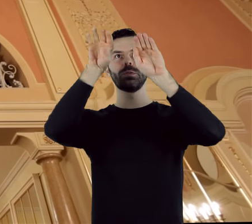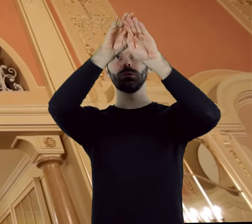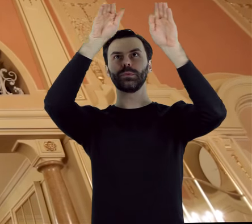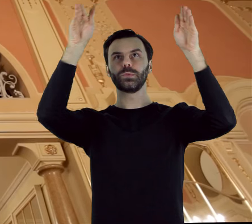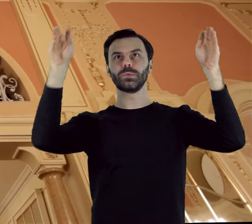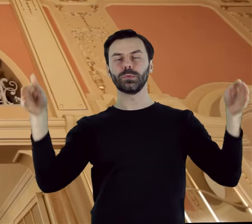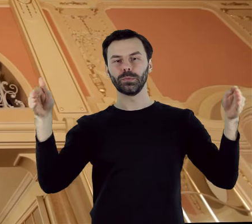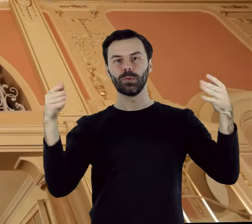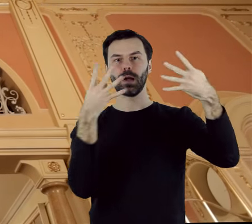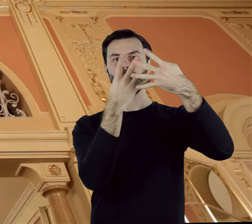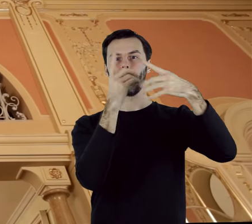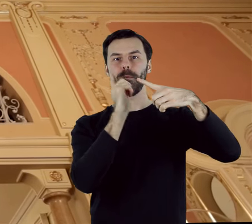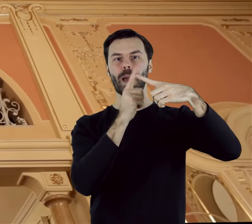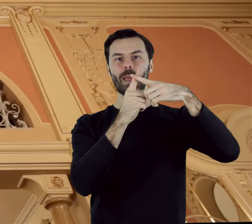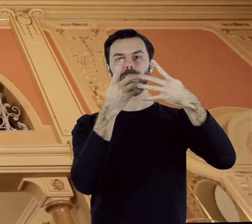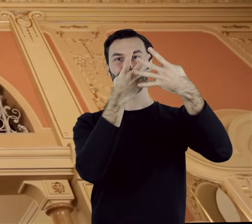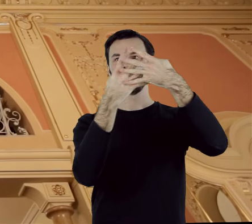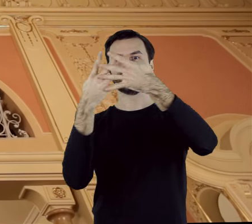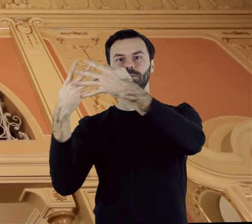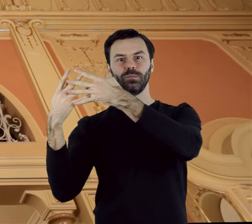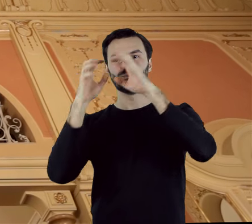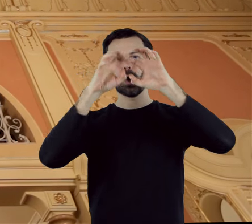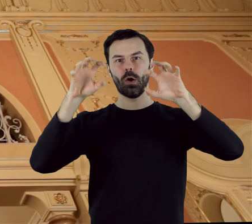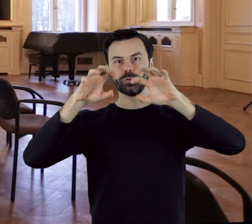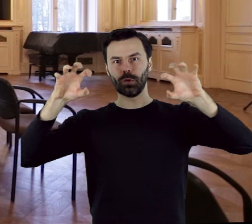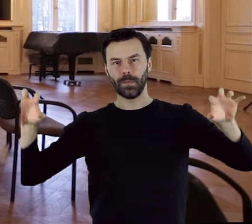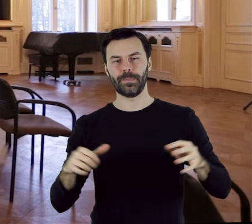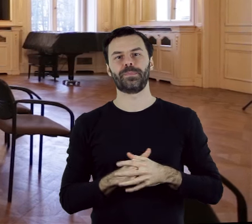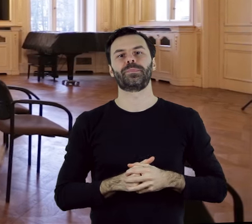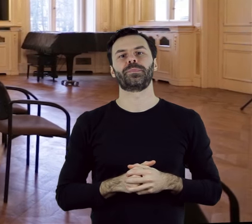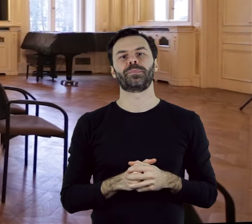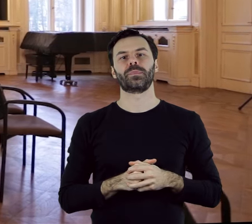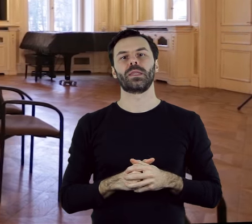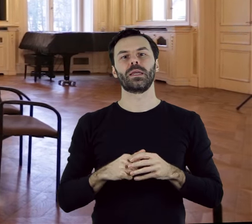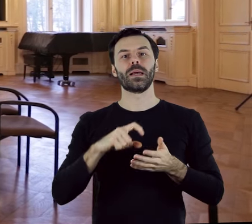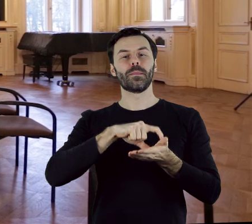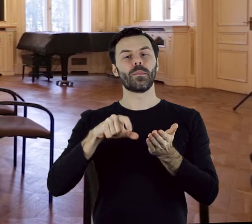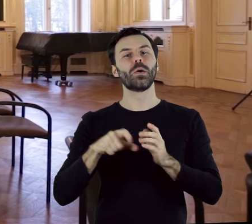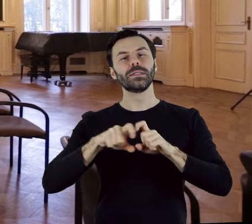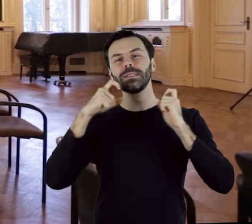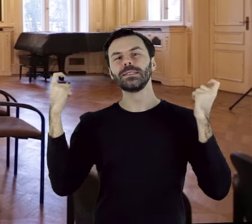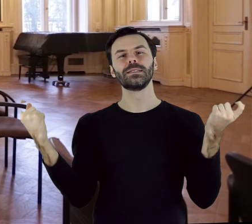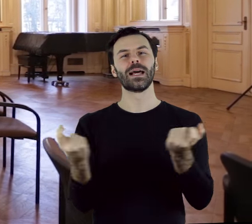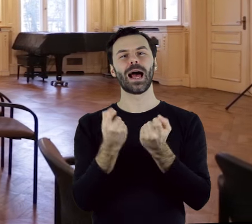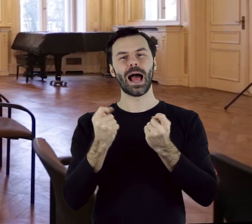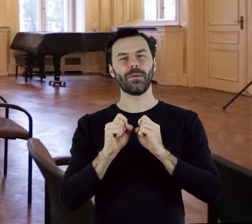półkolistym i ograniczone balustradą z ozdobnej kraty. Całość sali jest rozświetlona nie tylko lustrami,